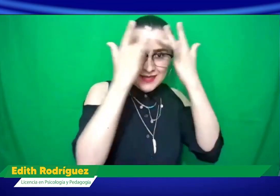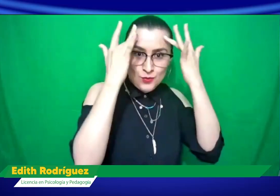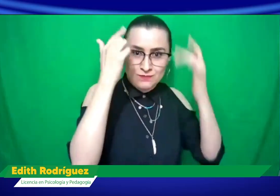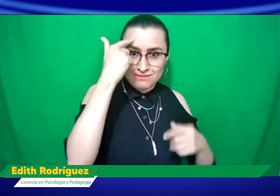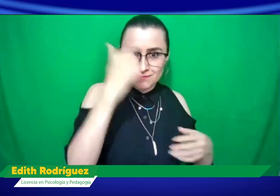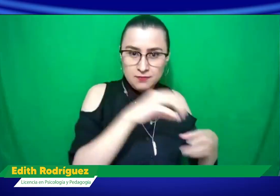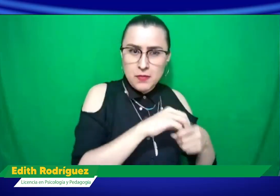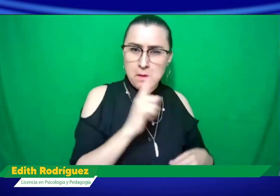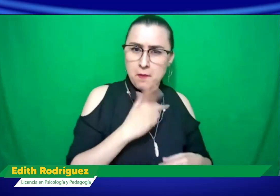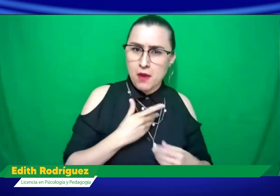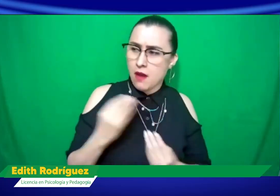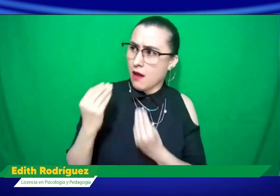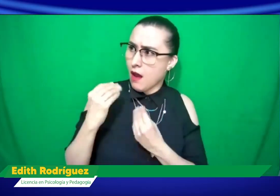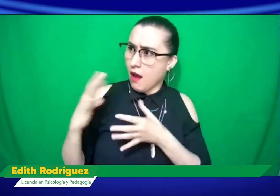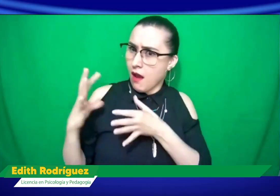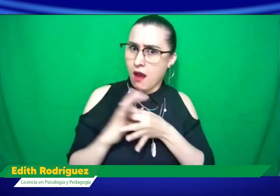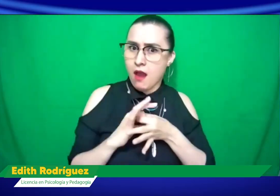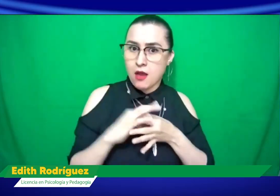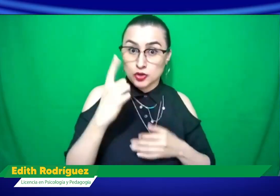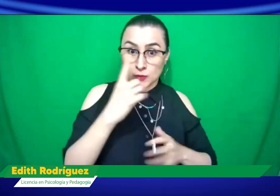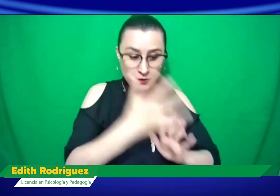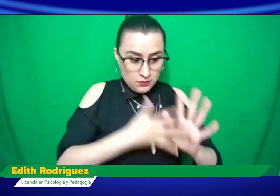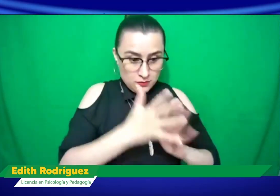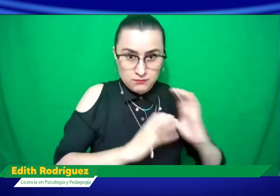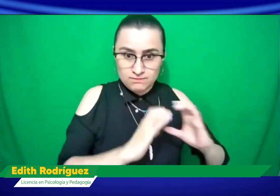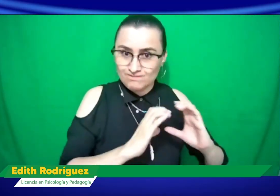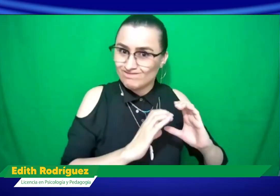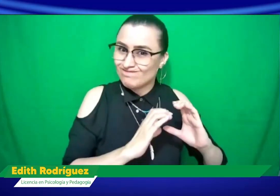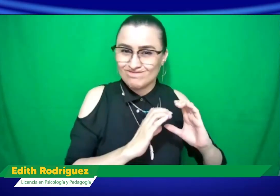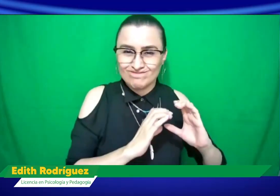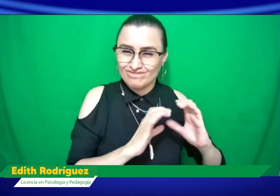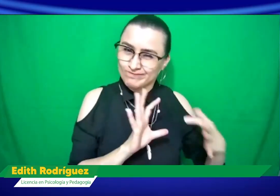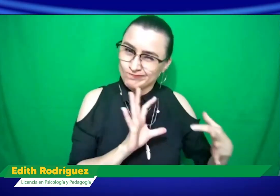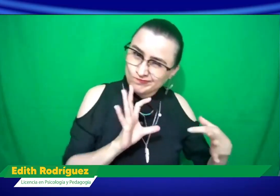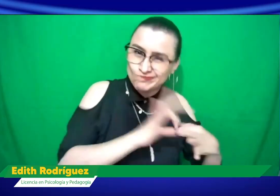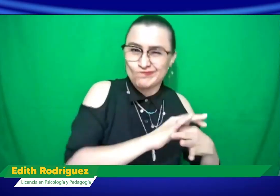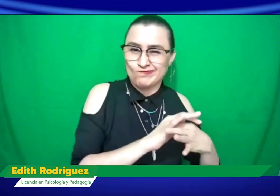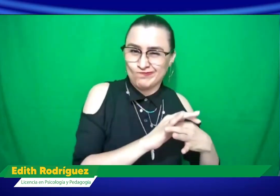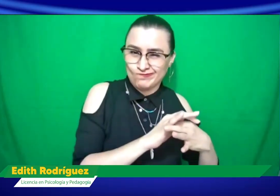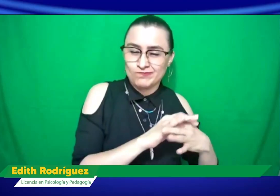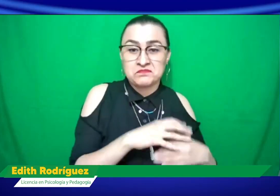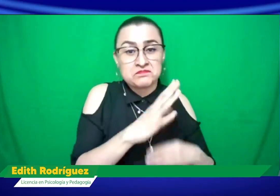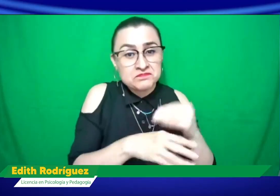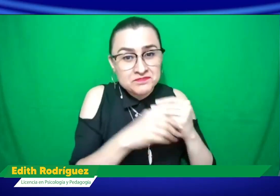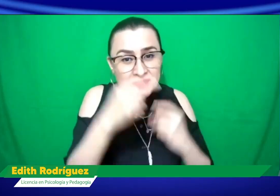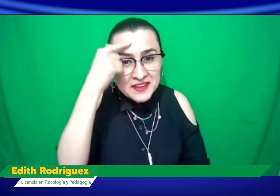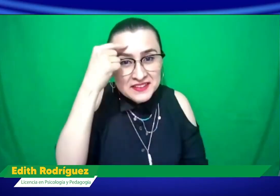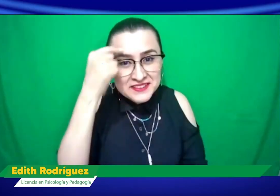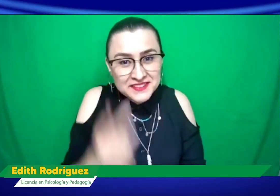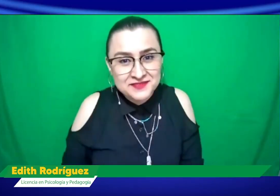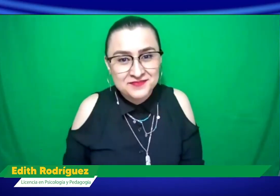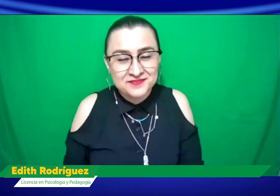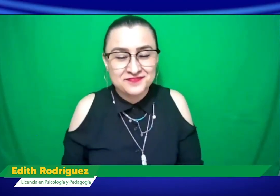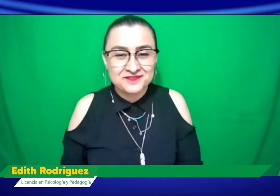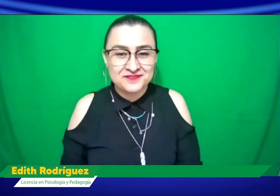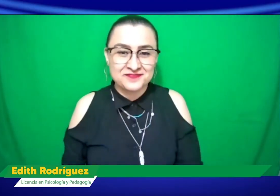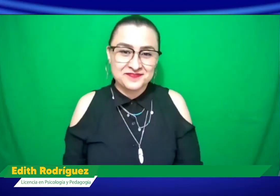Es muy importante la salud mental desde esa primera edad. A veces no hay esa lengua de señas, no hay esa forma de comunicación.